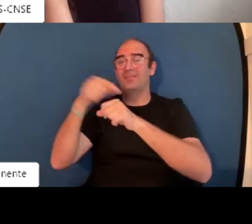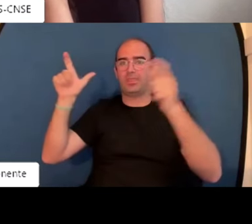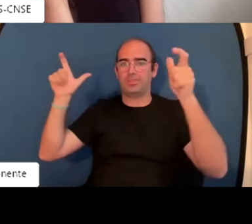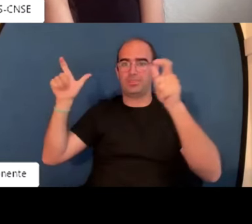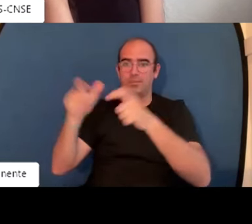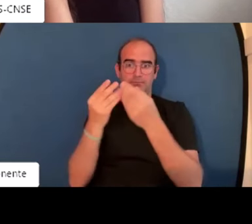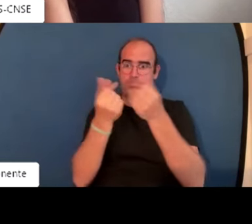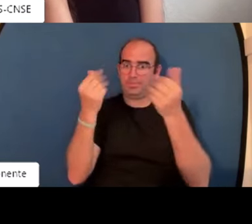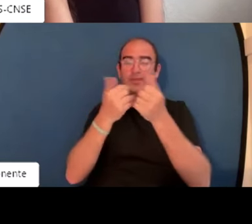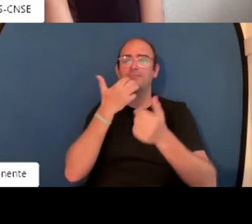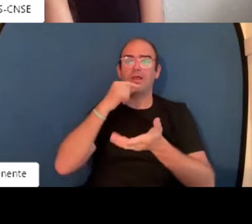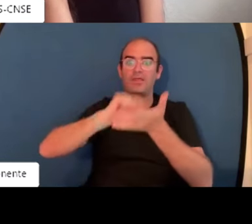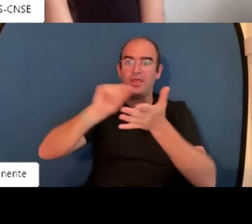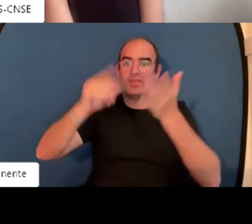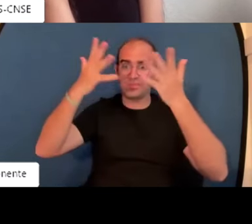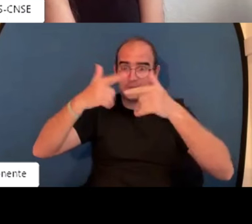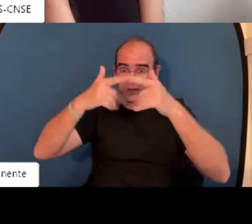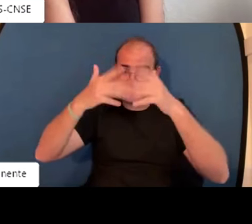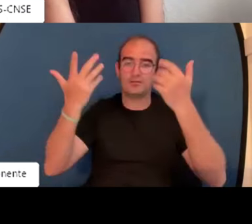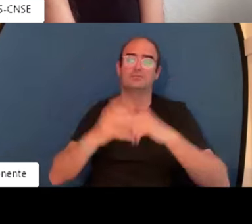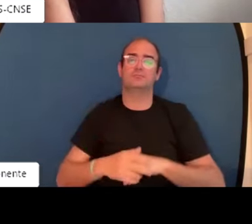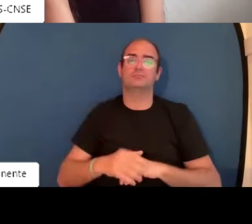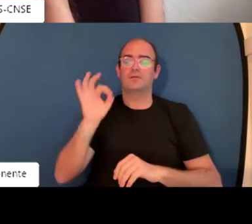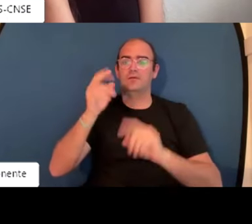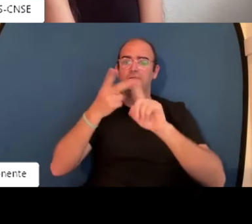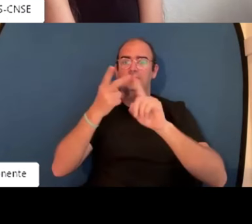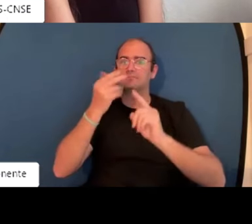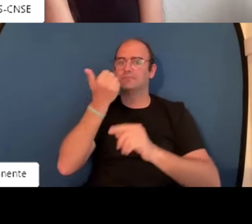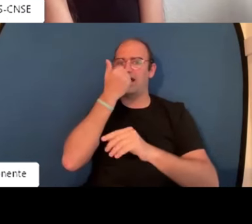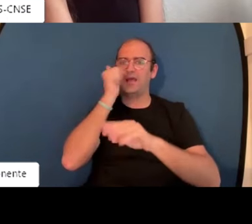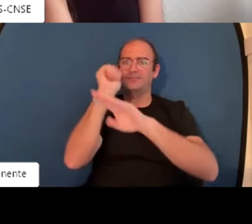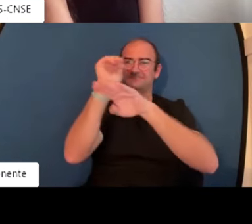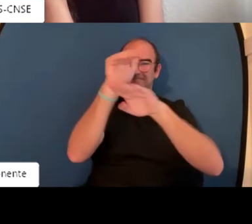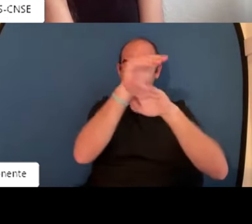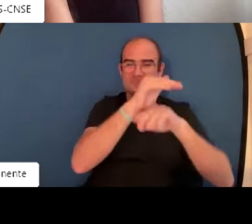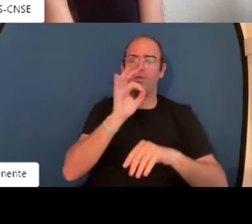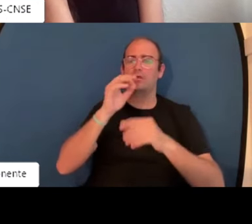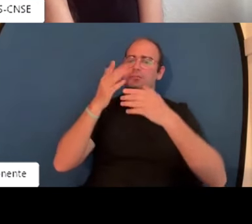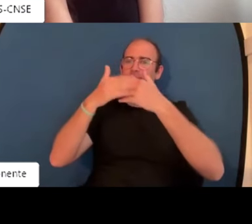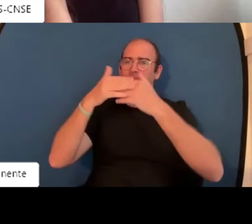más oportunidades de trabajo y, sin embargo, había en otras, como era administrativo,